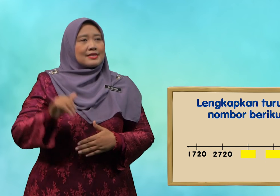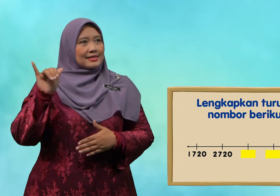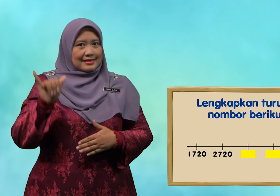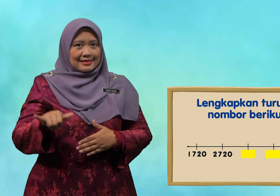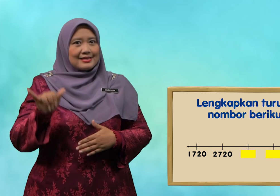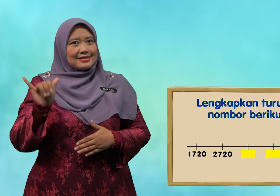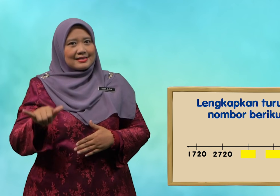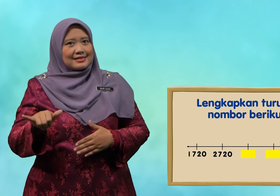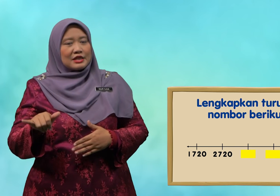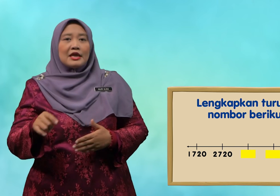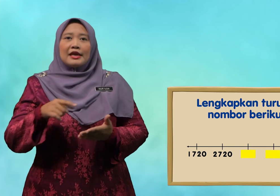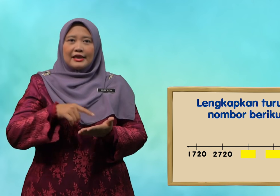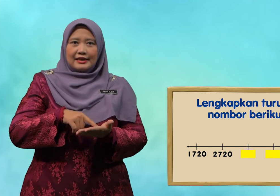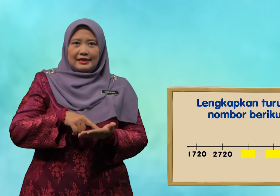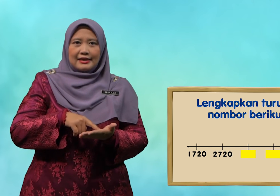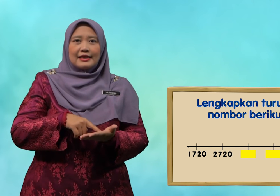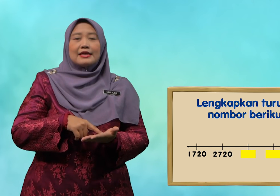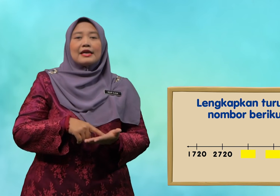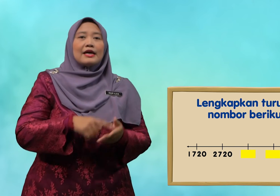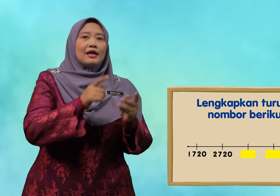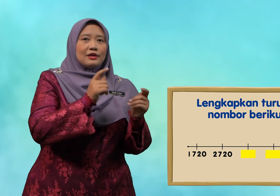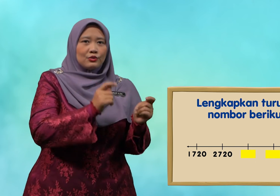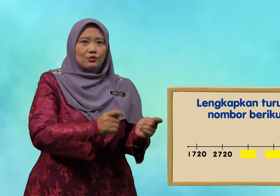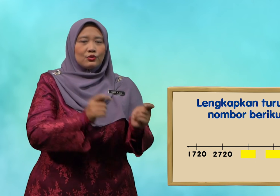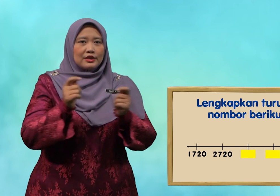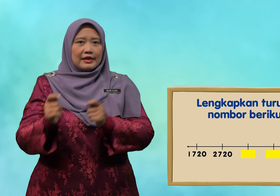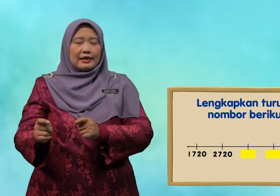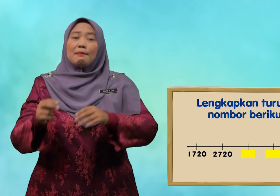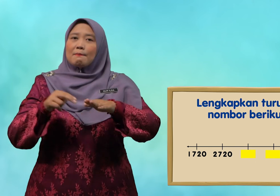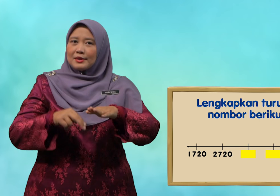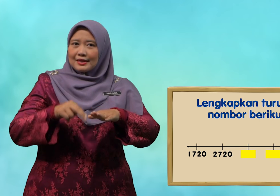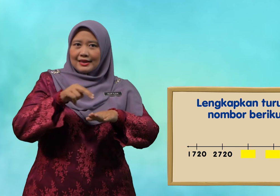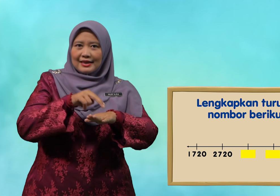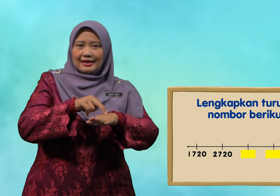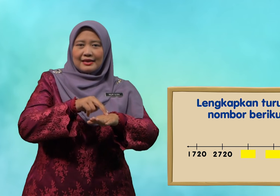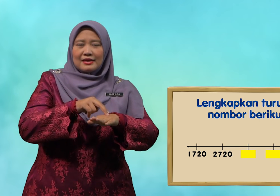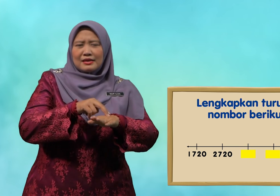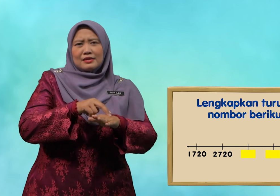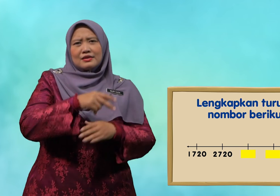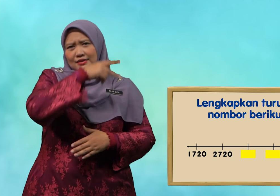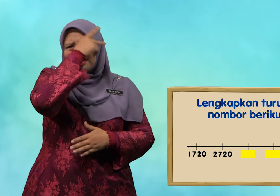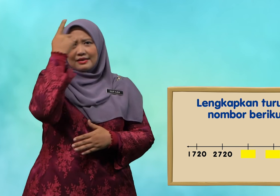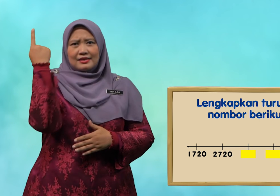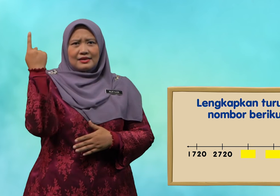ya ini adalah turutan menaik kerana